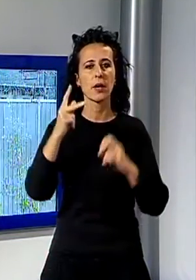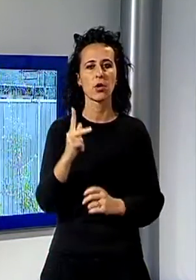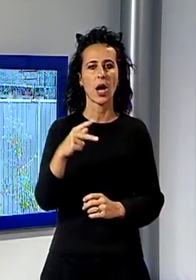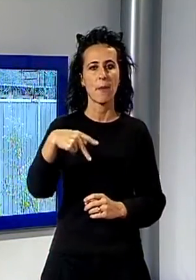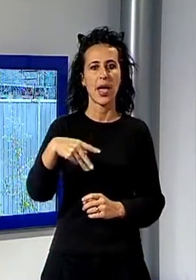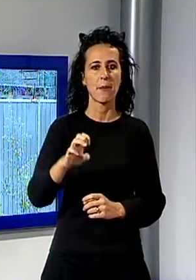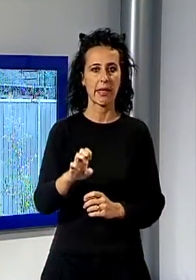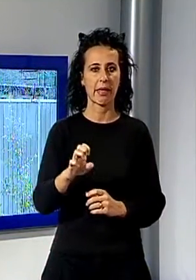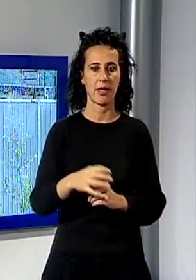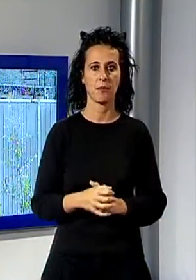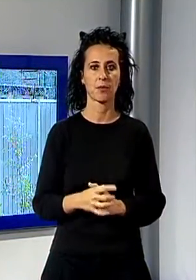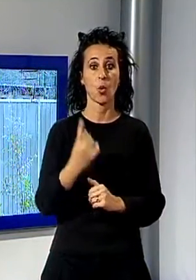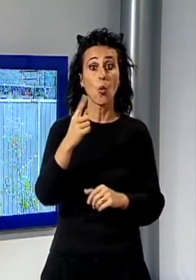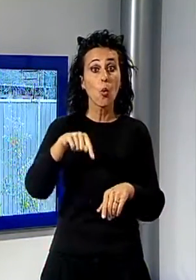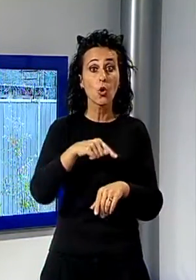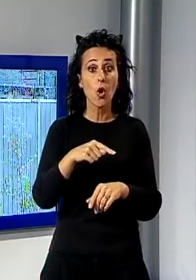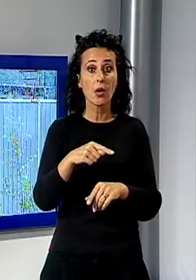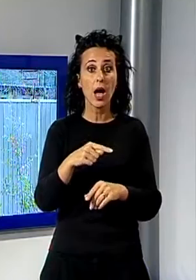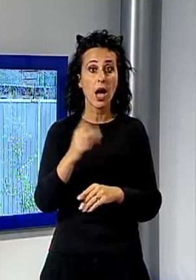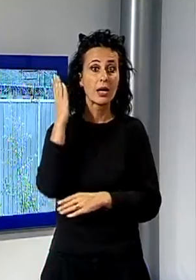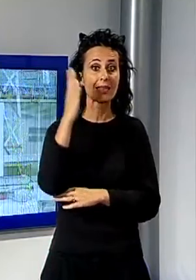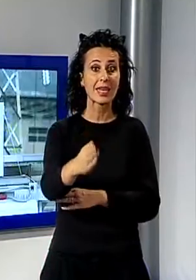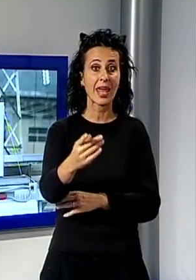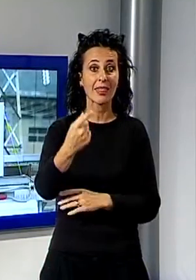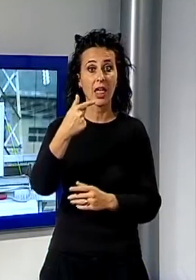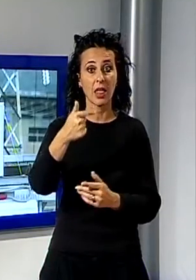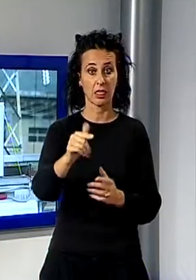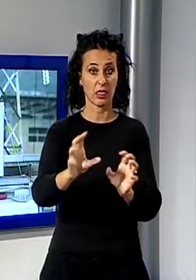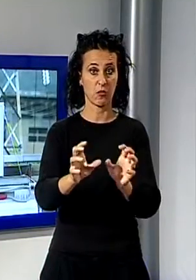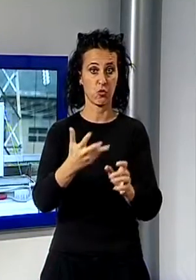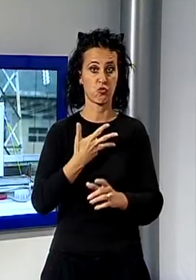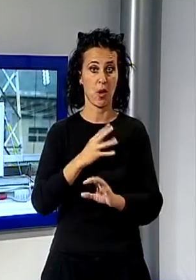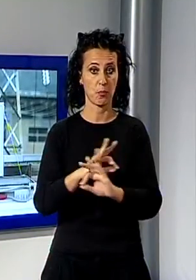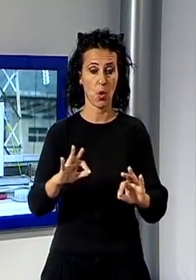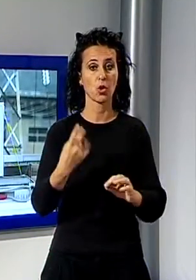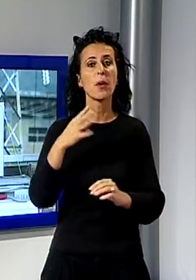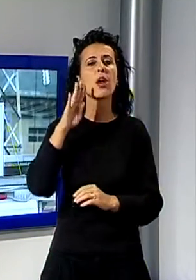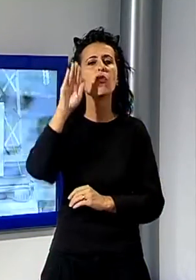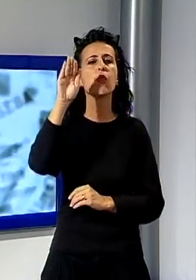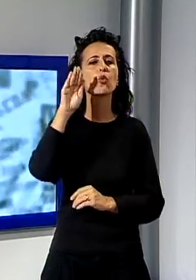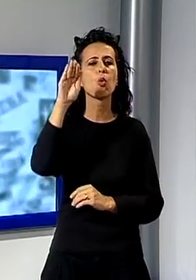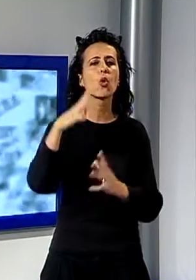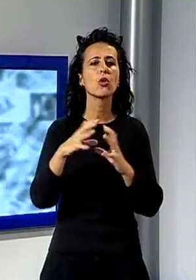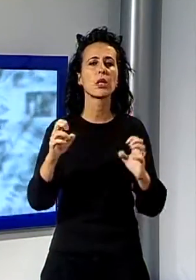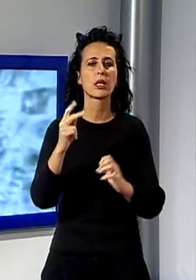Un'ora in diretta per capire quale sarà realmente il futuro della KME, insieme agli operai, i sindacati, le